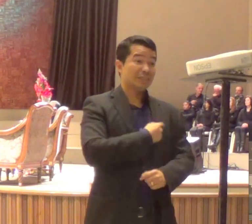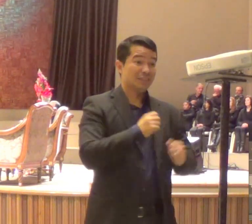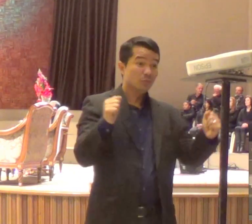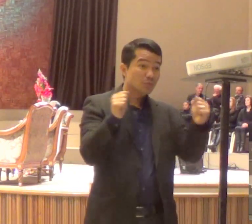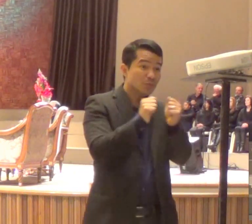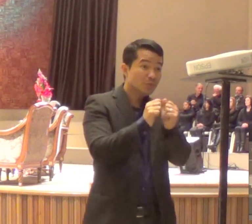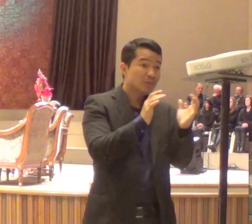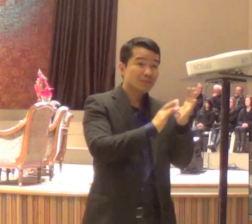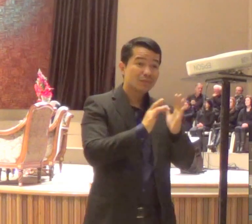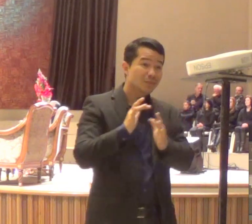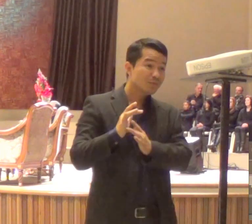rico, nem pobre,